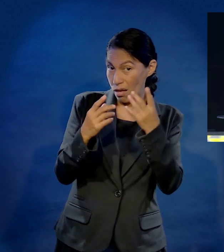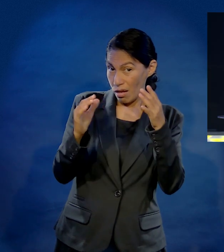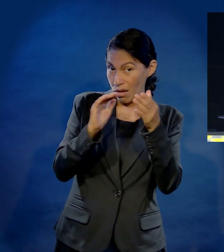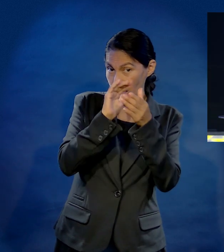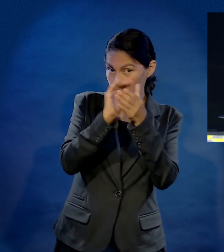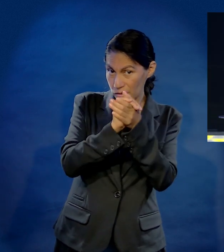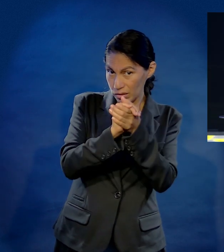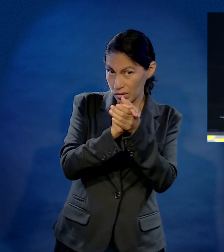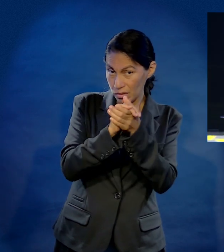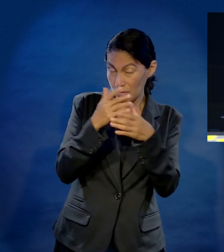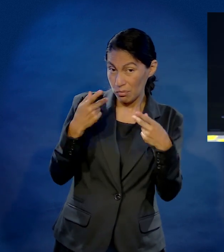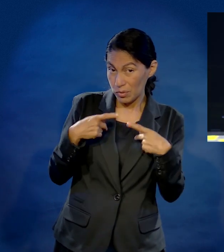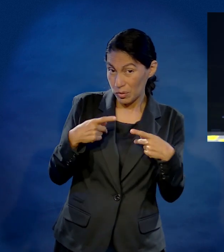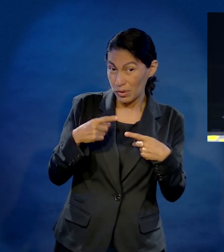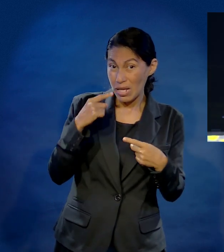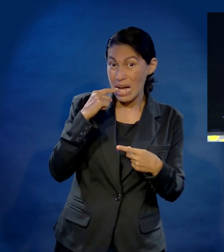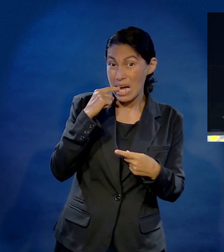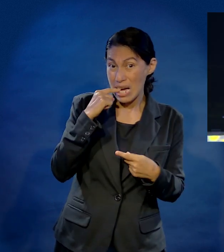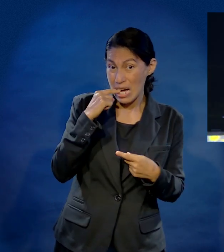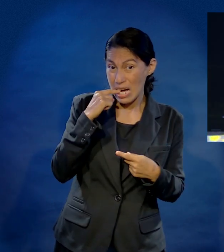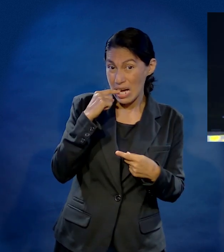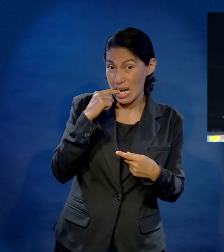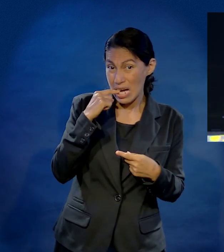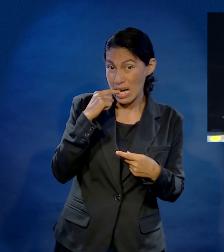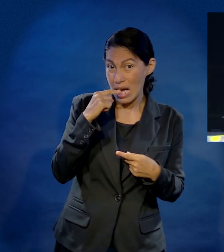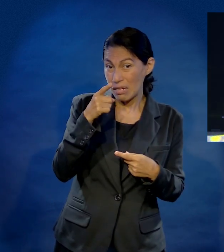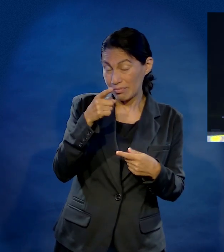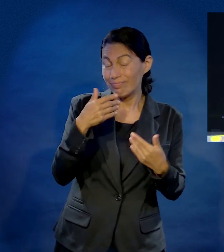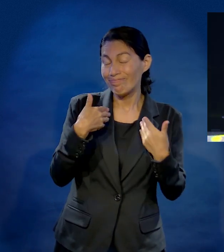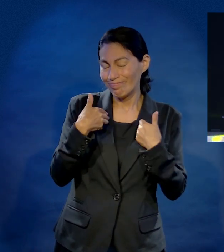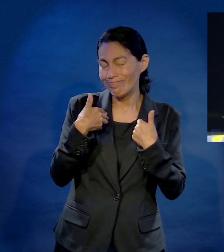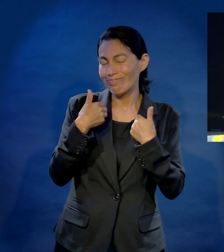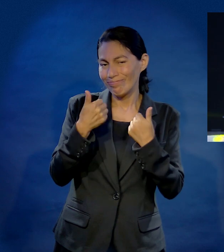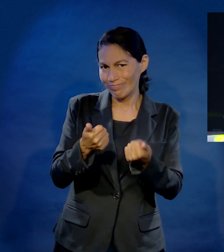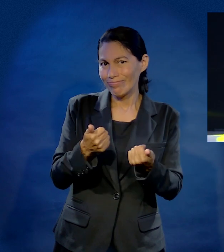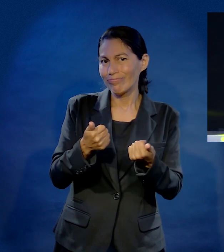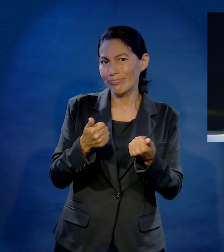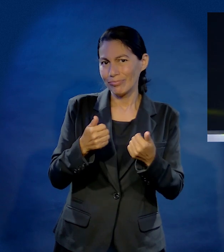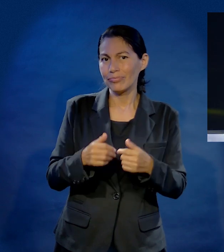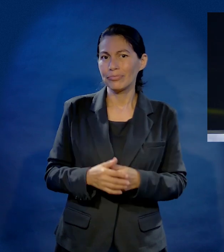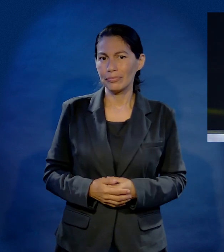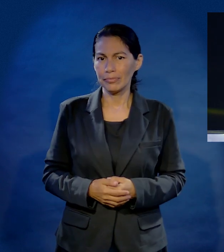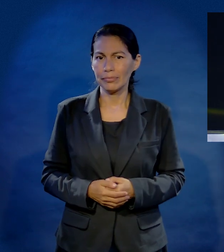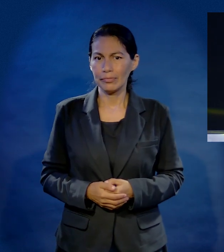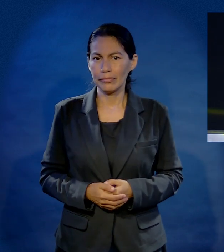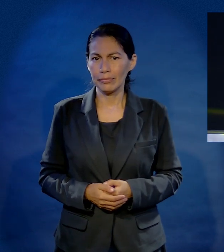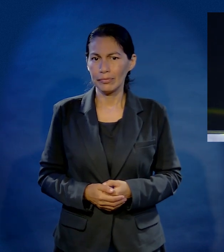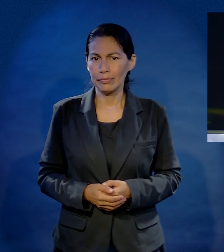persona insegura, de sí misma, tan enfermizamente que es celoso a muerte, sabe lo que estoy diciendo.